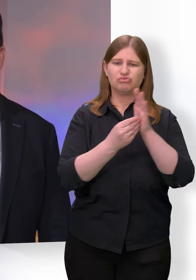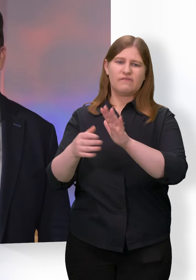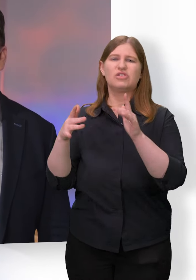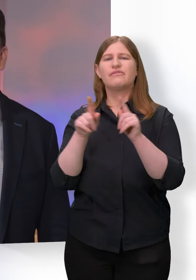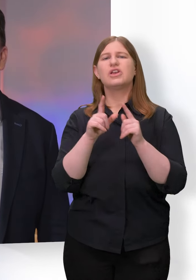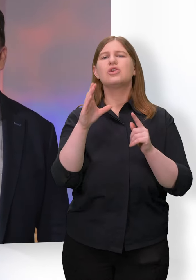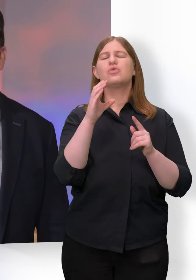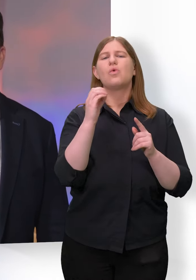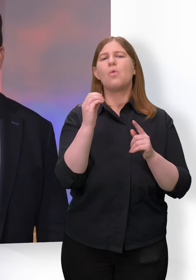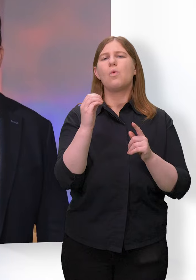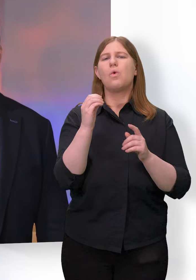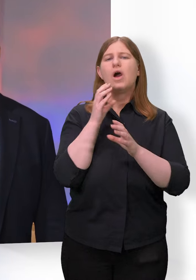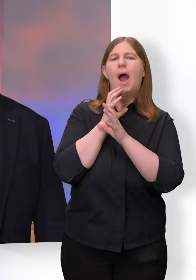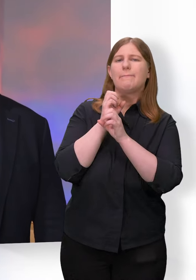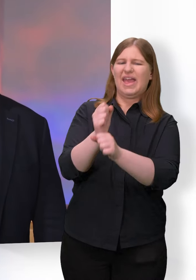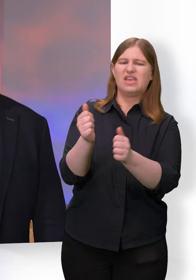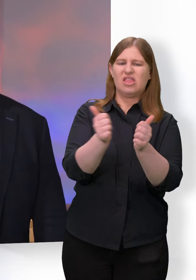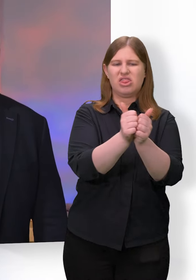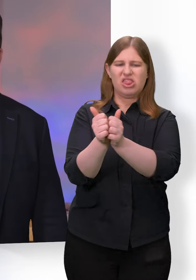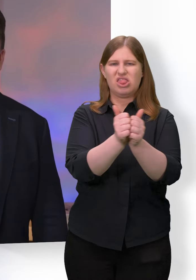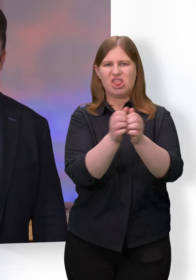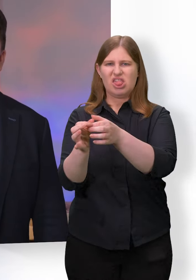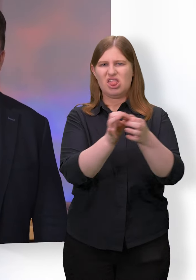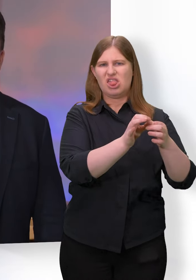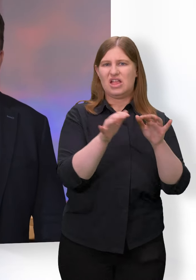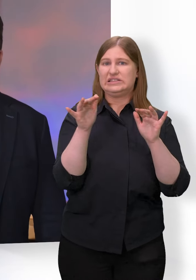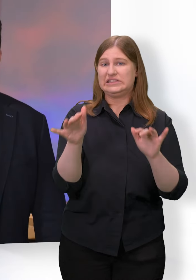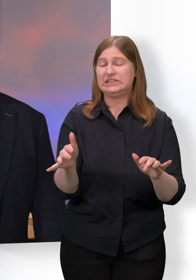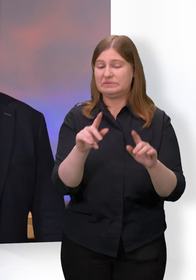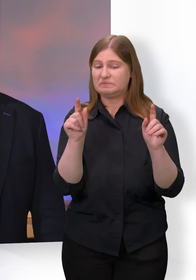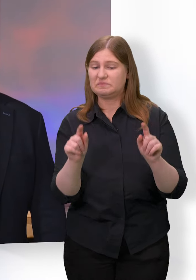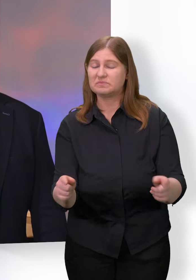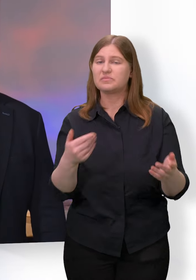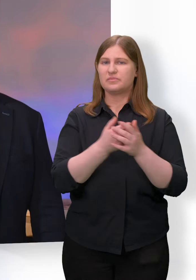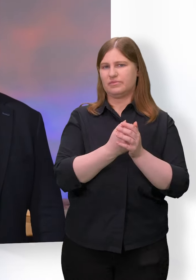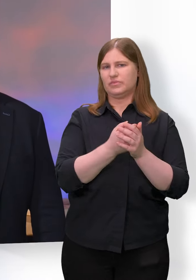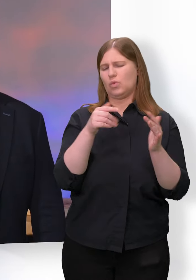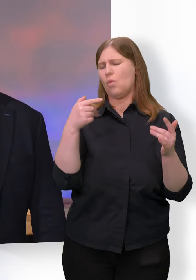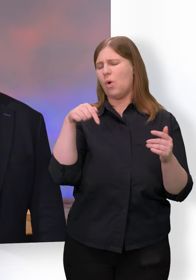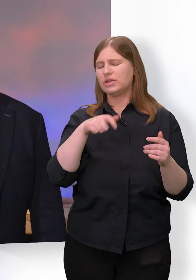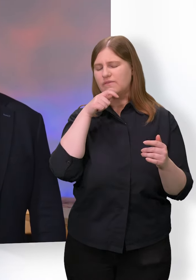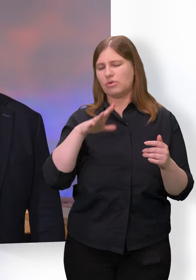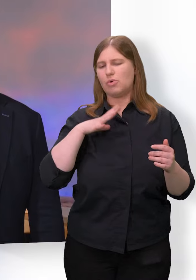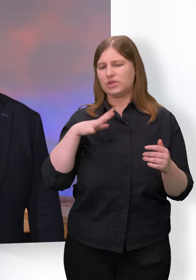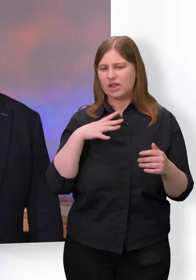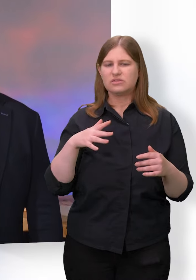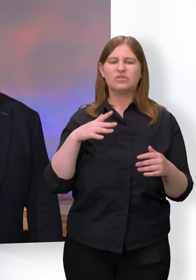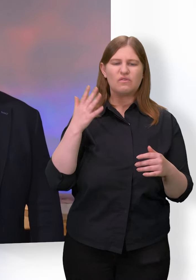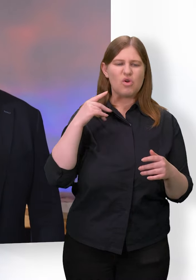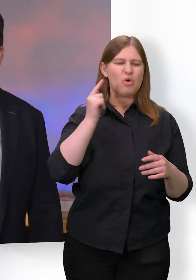sprechen. Und ich kann mir auch vorstellen, dass Theo schon damals immer wieder gewarnt wurde. Mensch, du